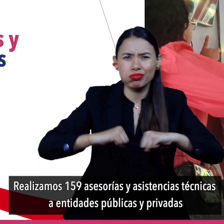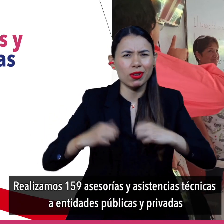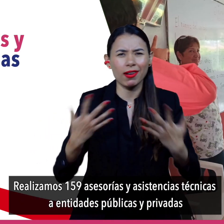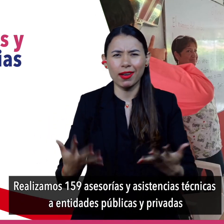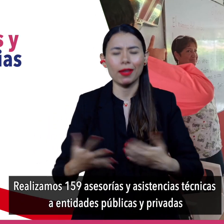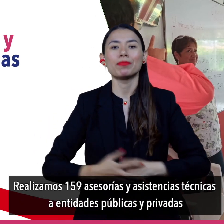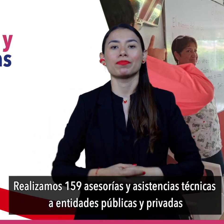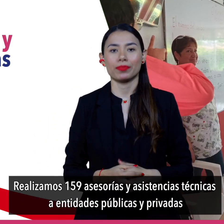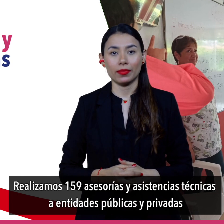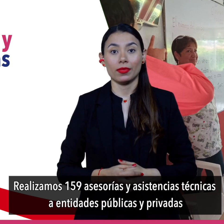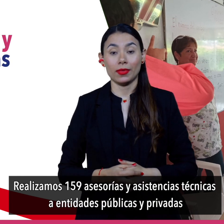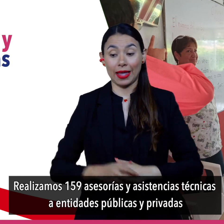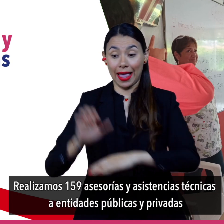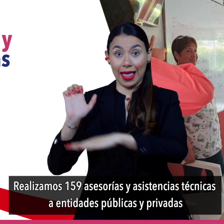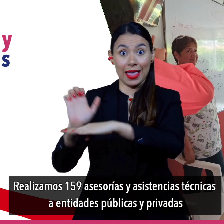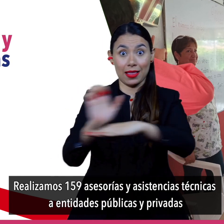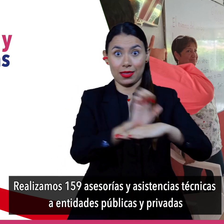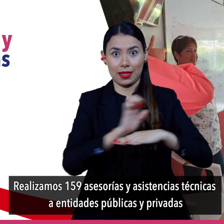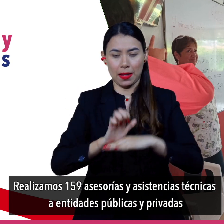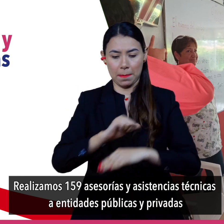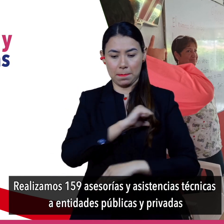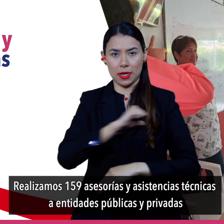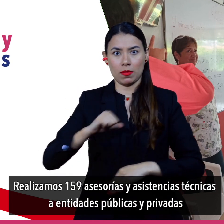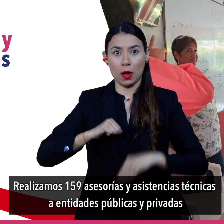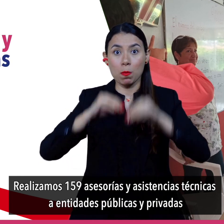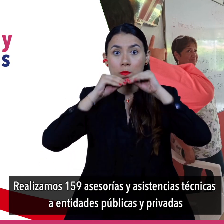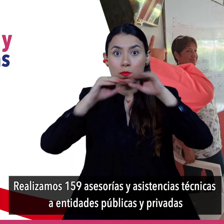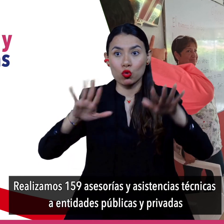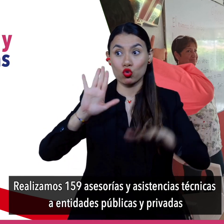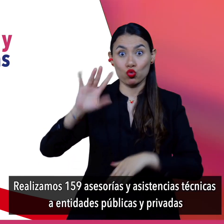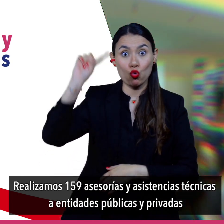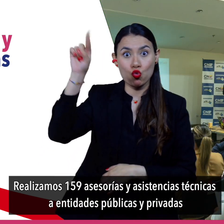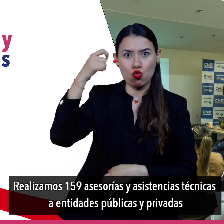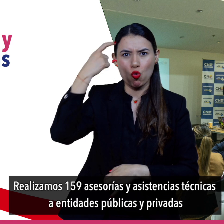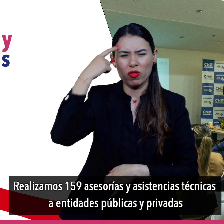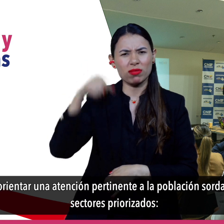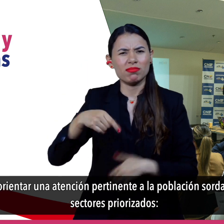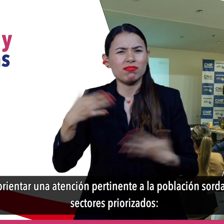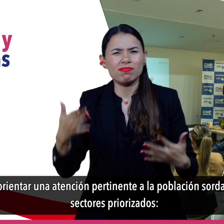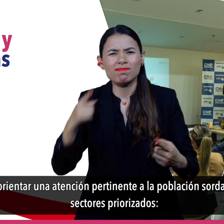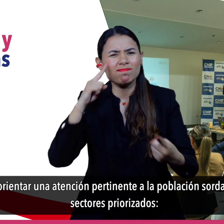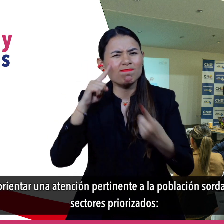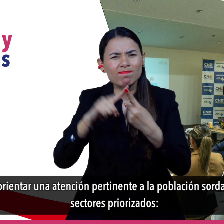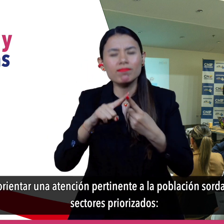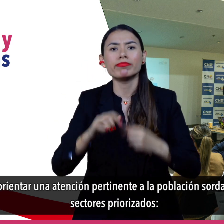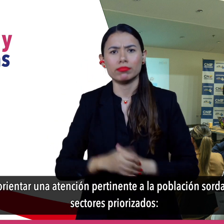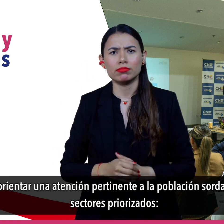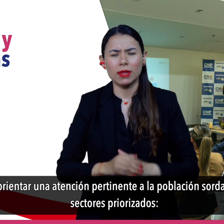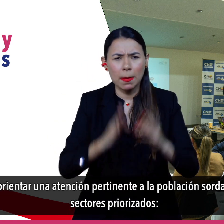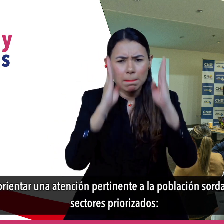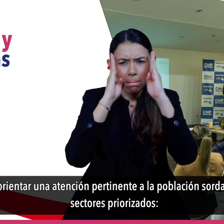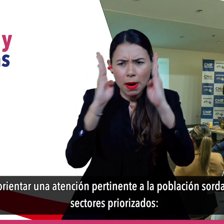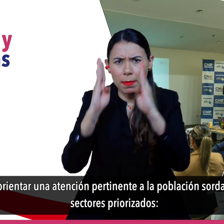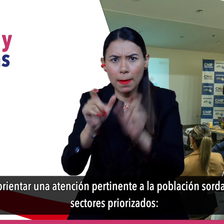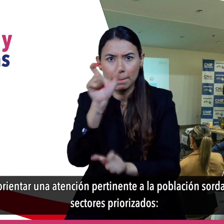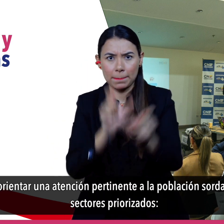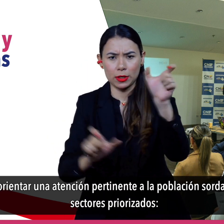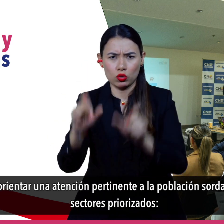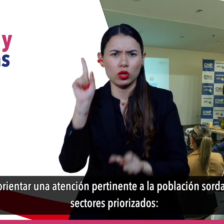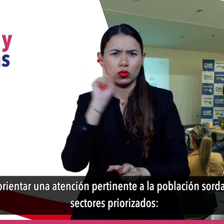159 asesorías y asistencias técnicas a entidades públicas y privadas para orientar una atención pertinente a la población